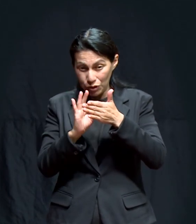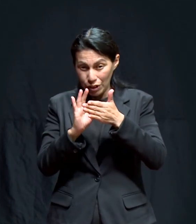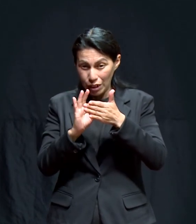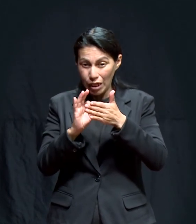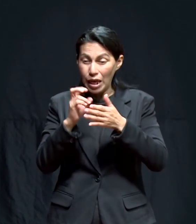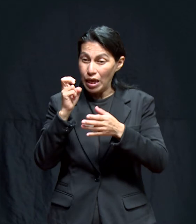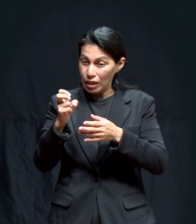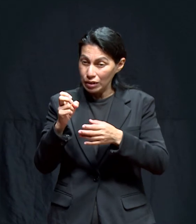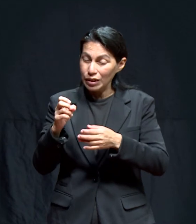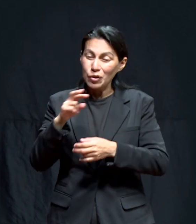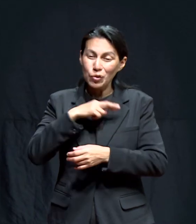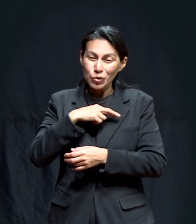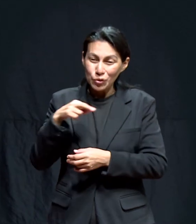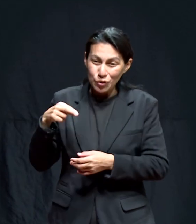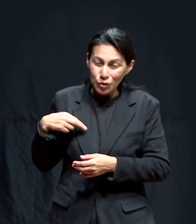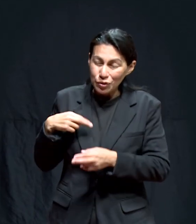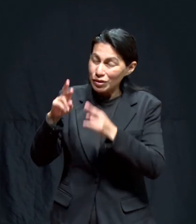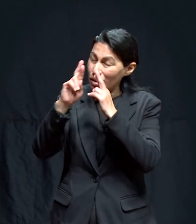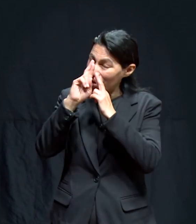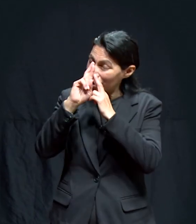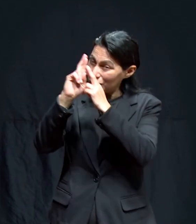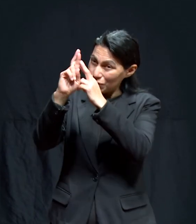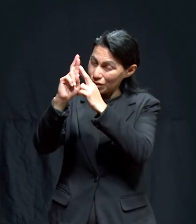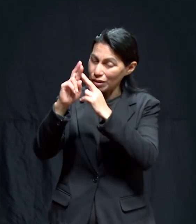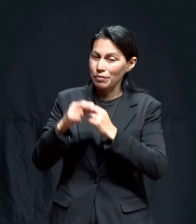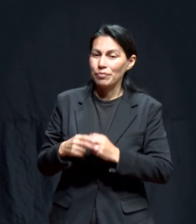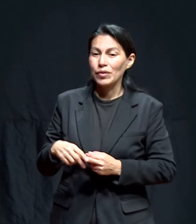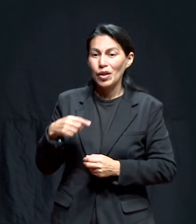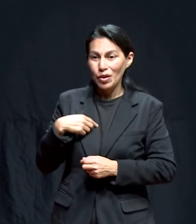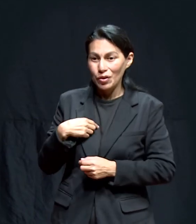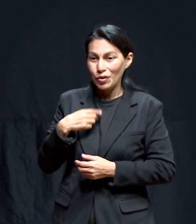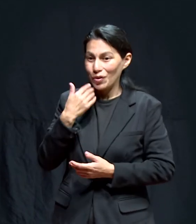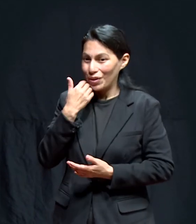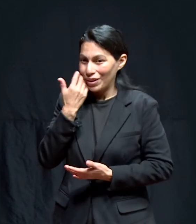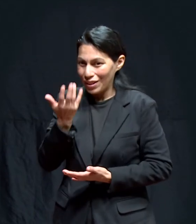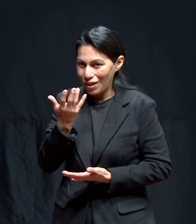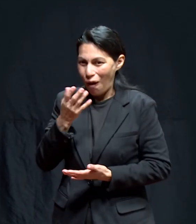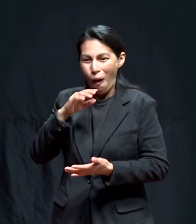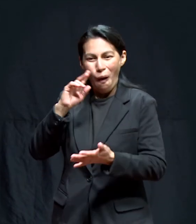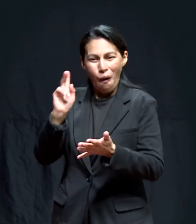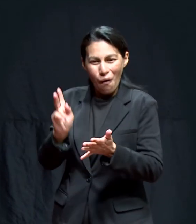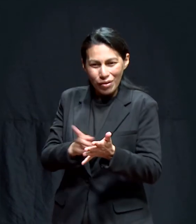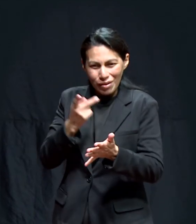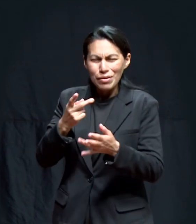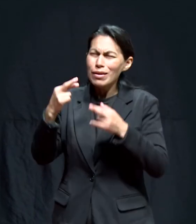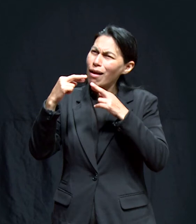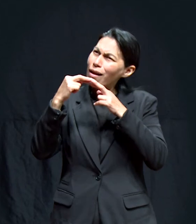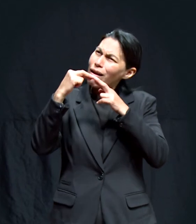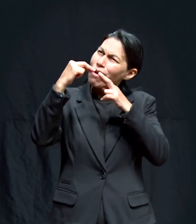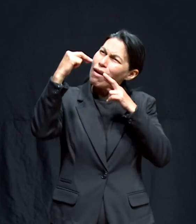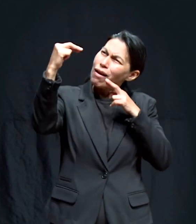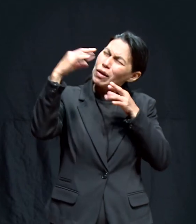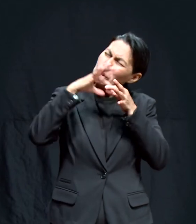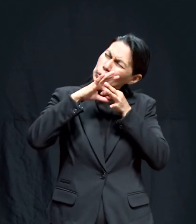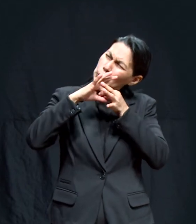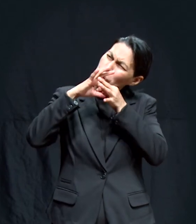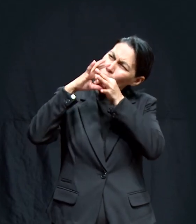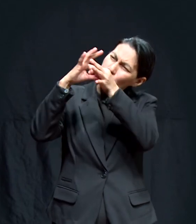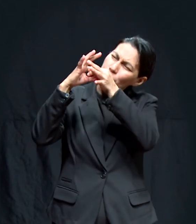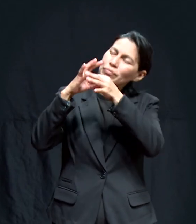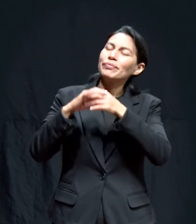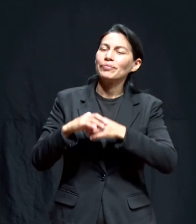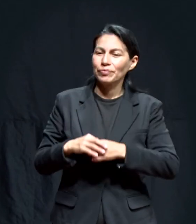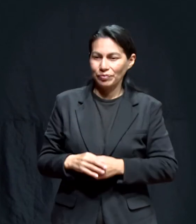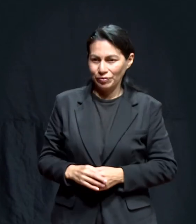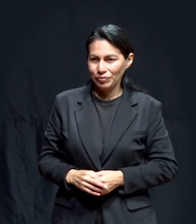dice la Sagrada Escritura. Y yo quiero reiniciar de nuevo esa relación.